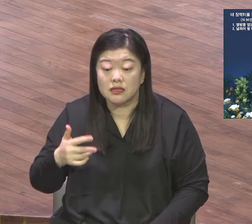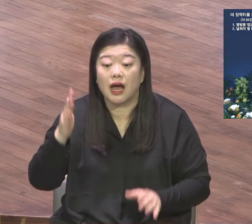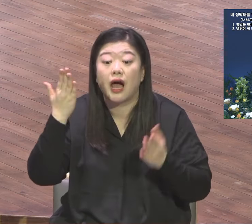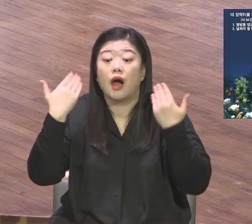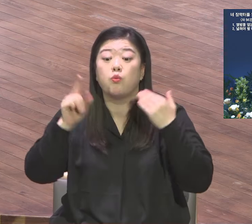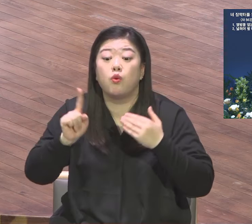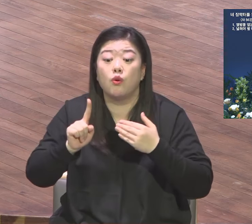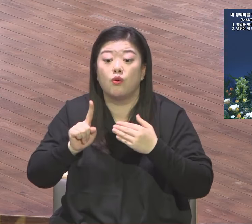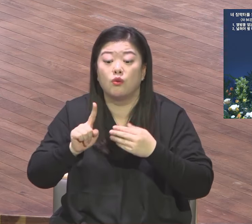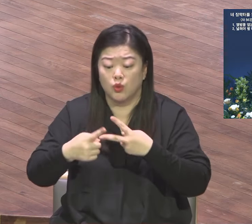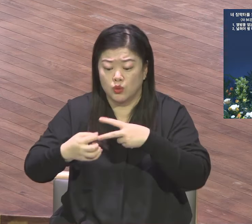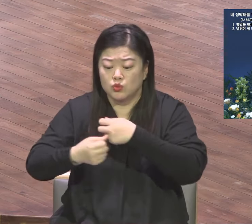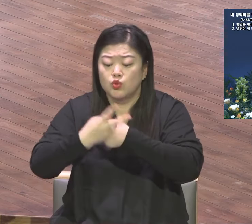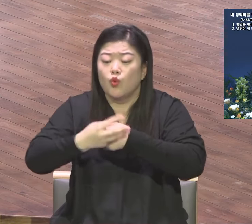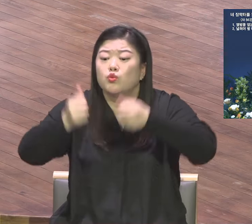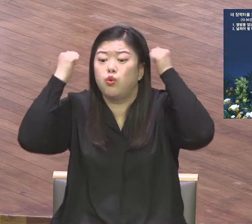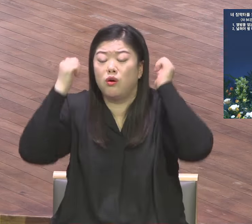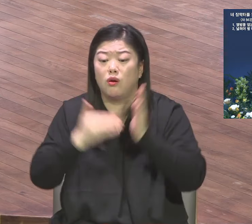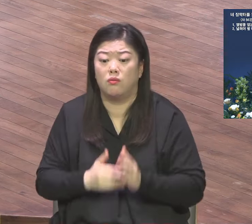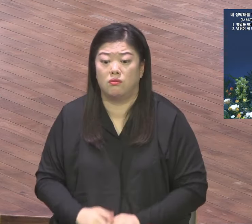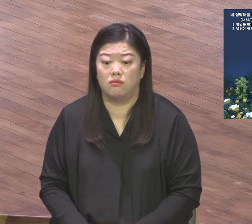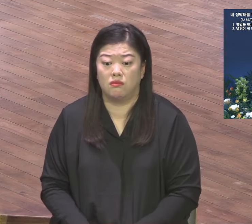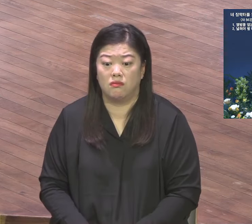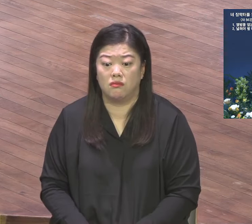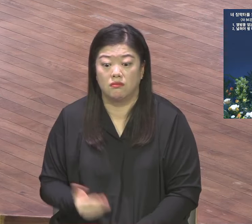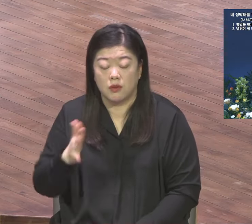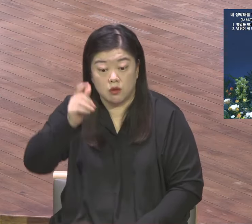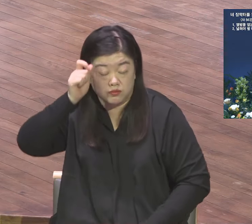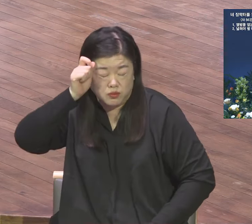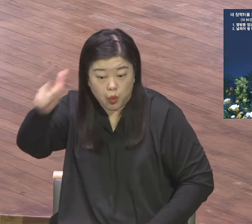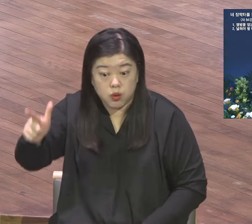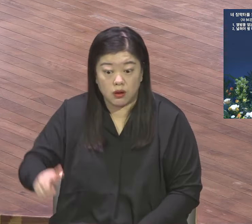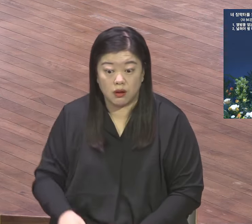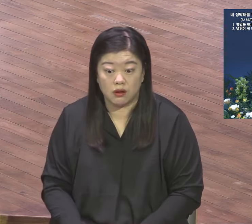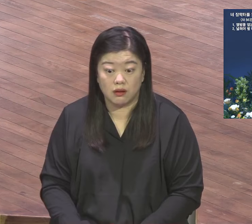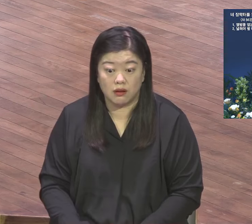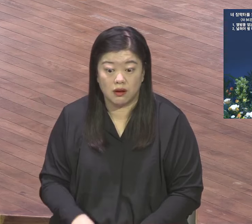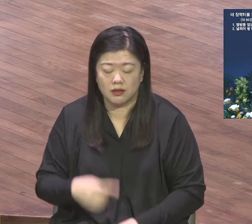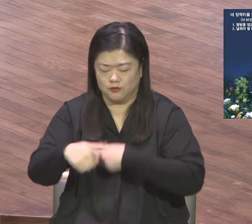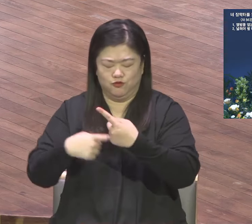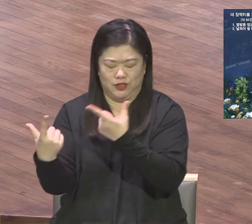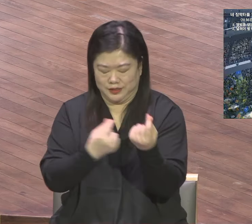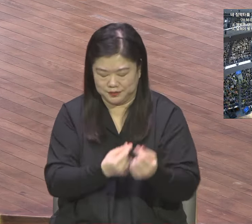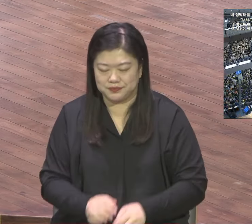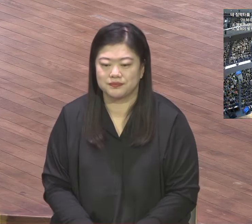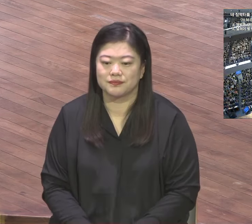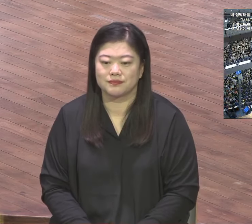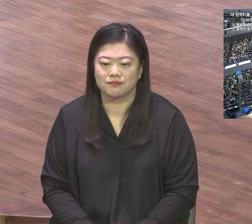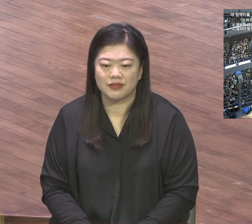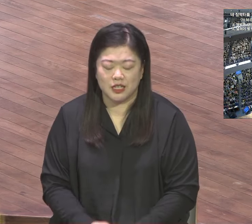붙잡고 24 기도의 사람 되시길 바랍니다 따라서 기도는 기도는